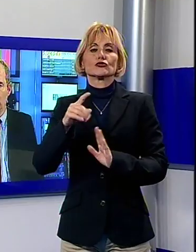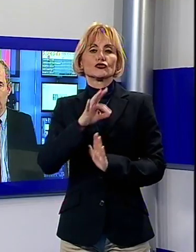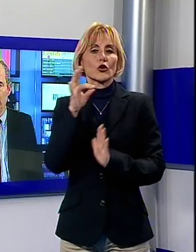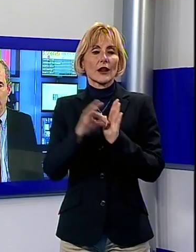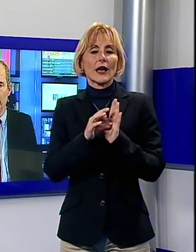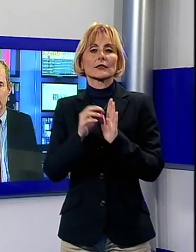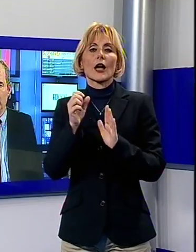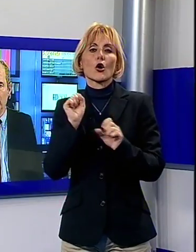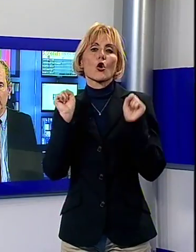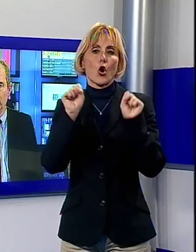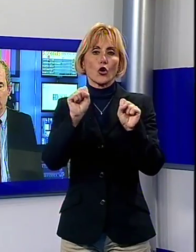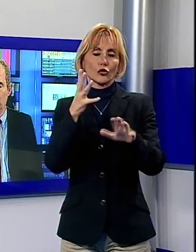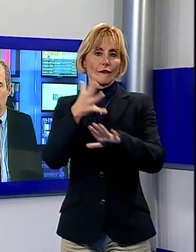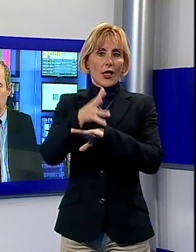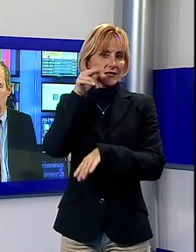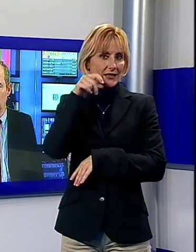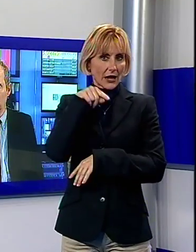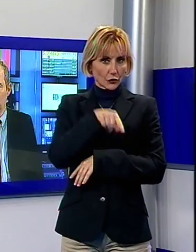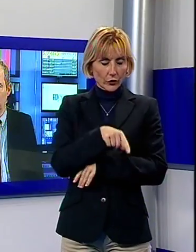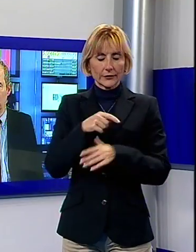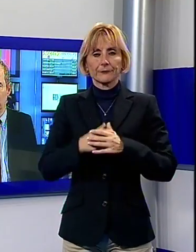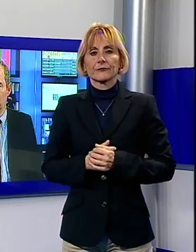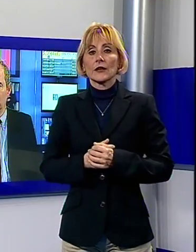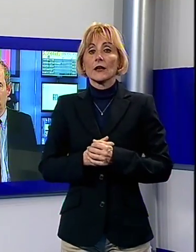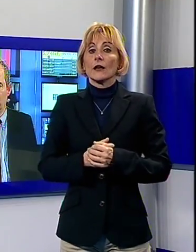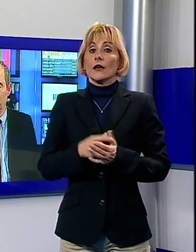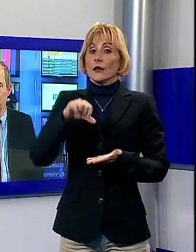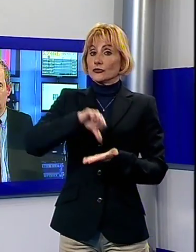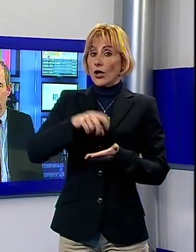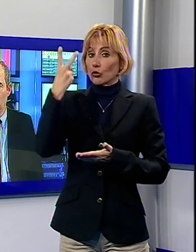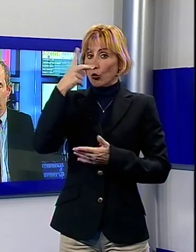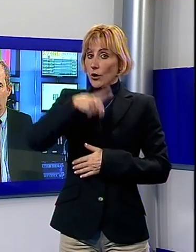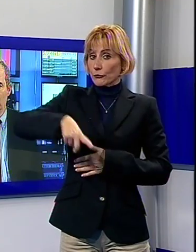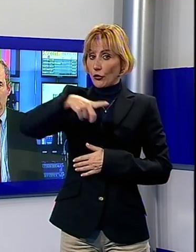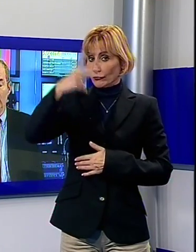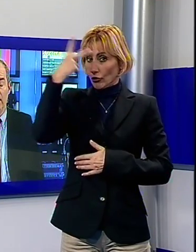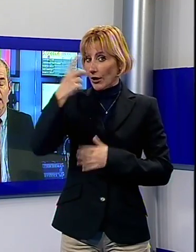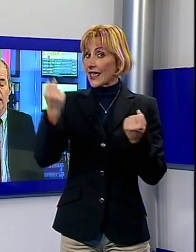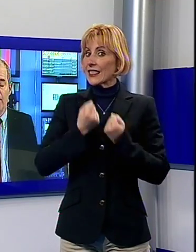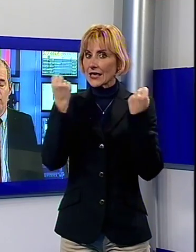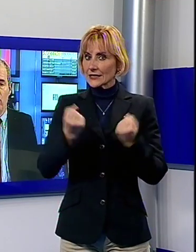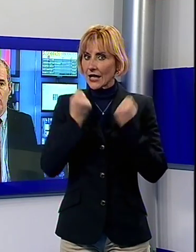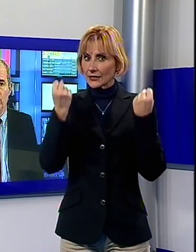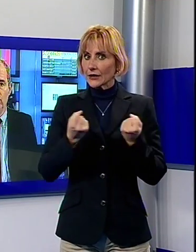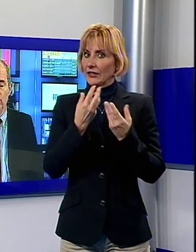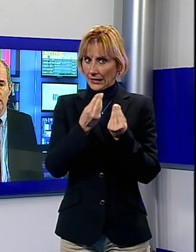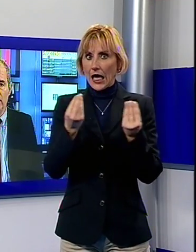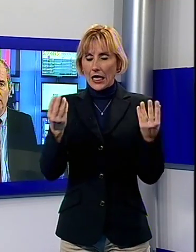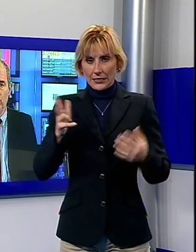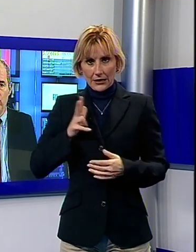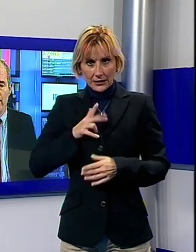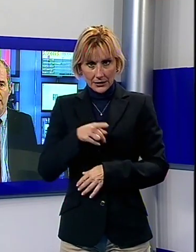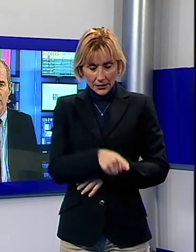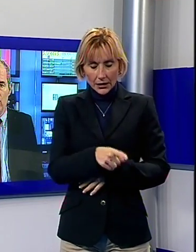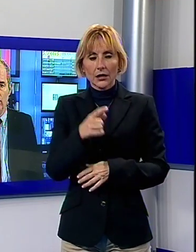contro il fenomeno della violenza sulle donne, ci sono state tante iniziative in provincia di Lucca, nel capoluogo ci sono stati